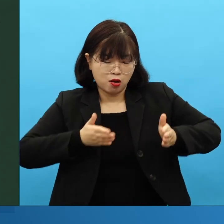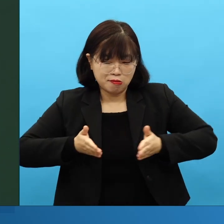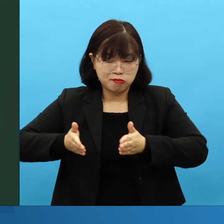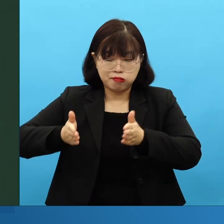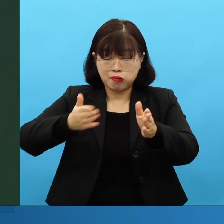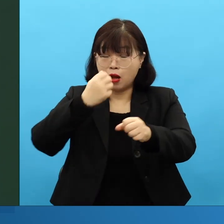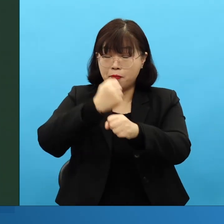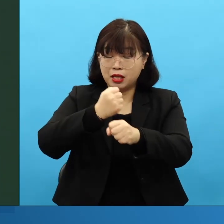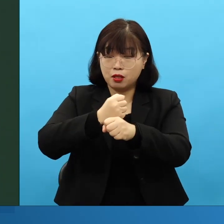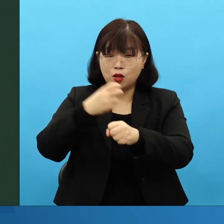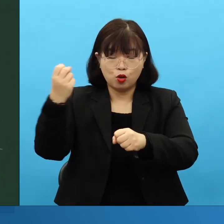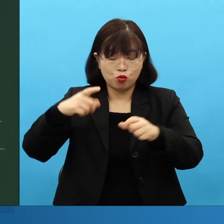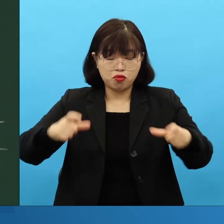꼭 기울여야 됩니다.